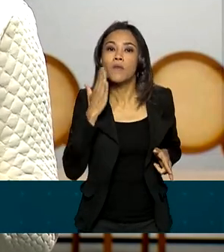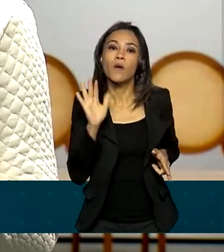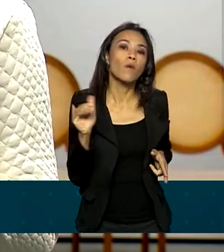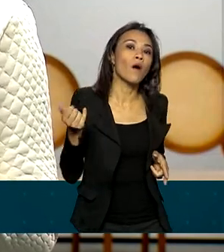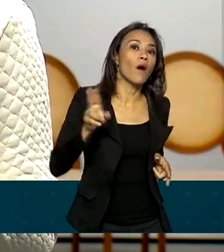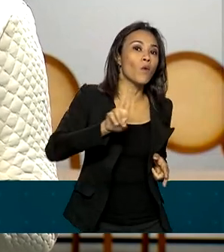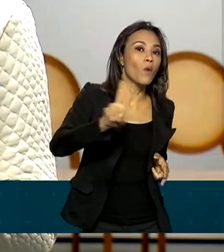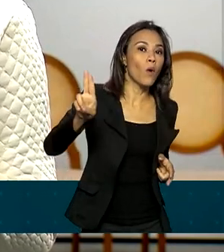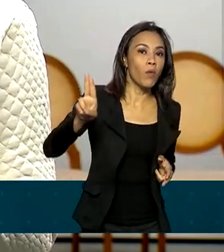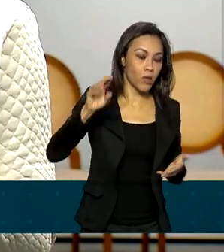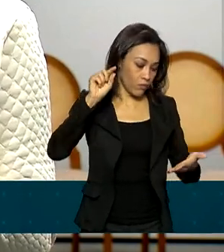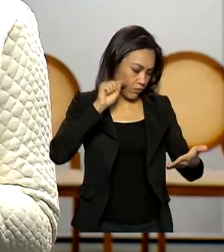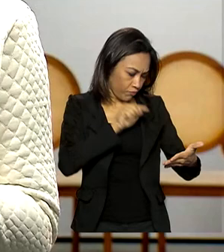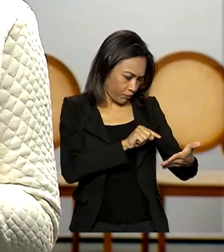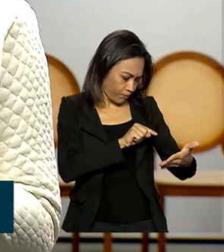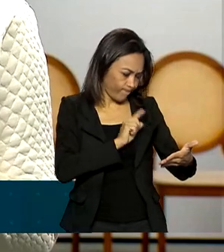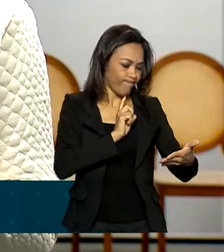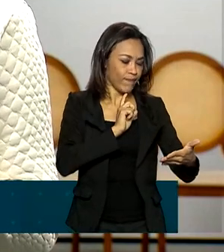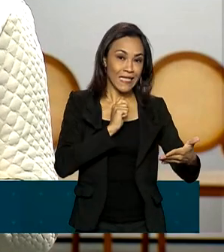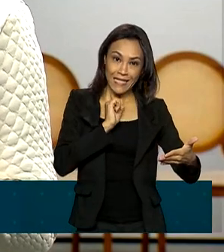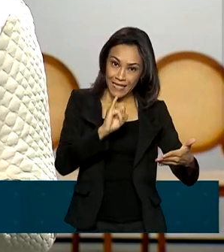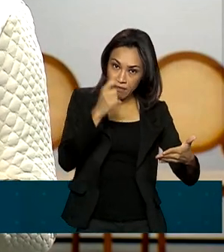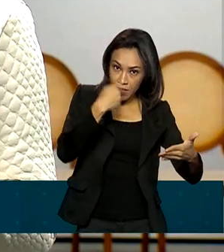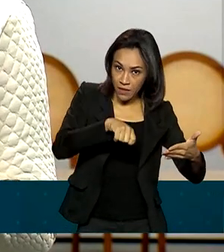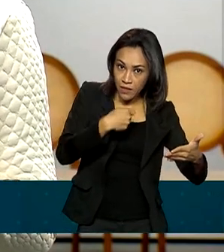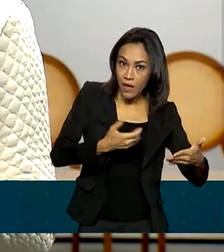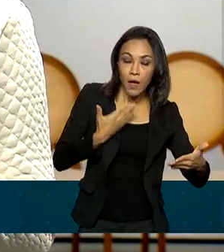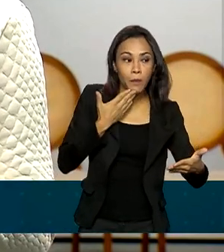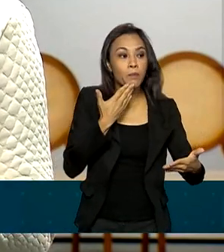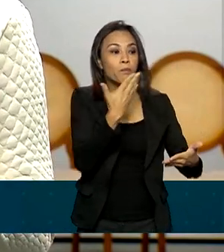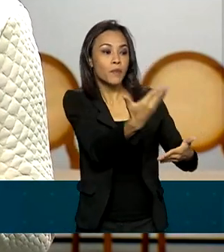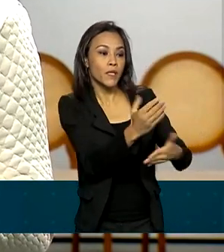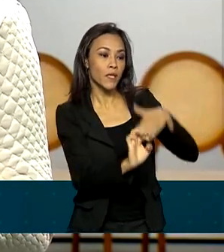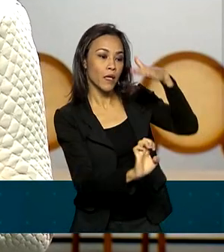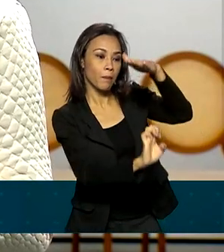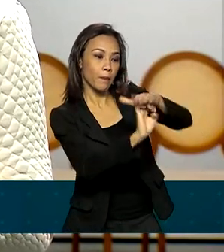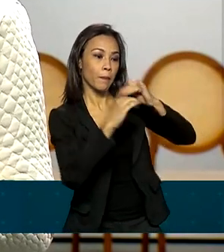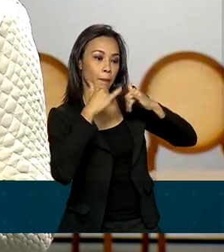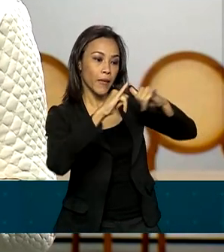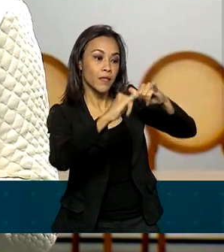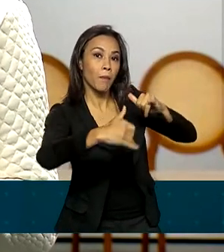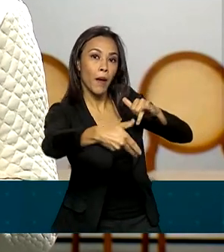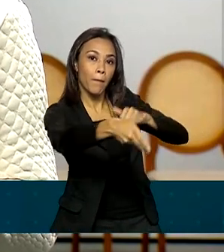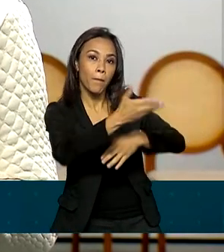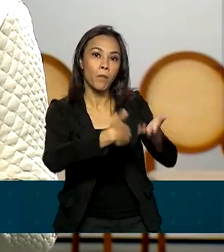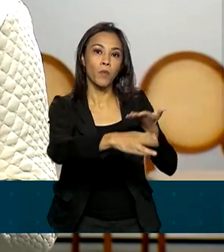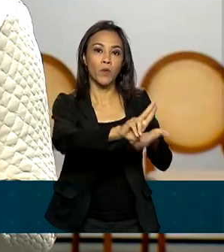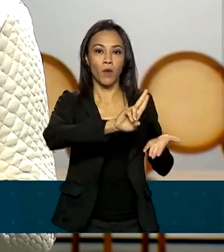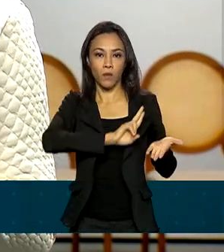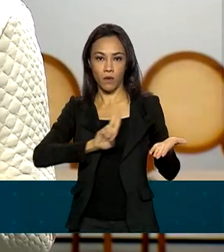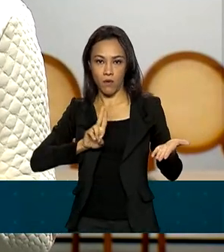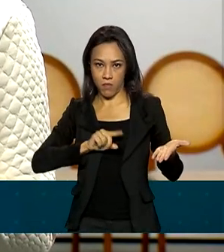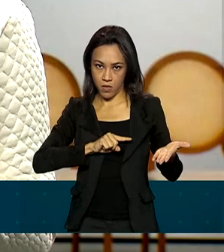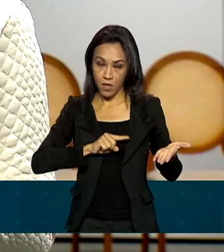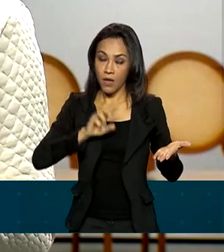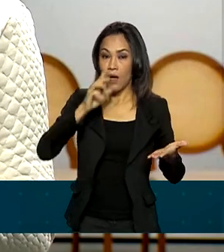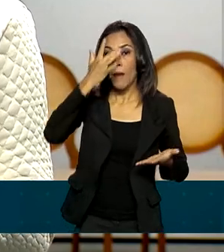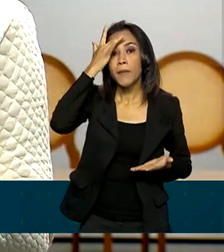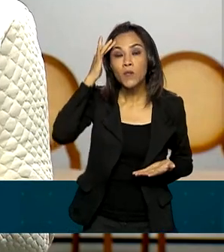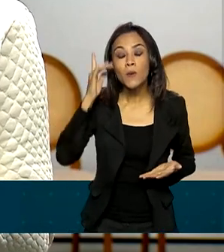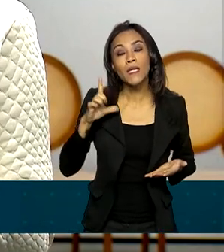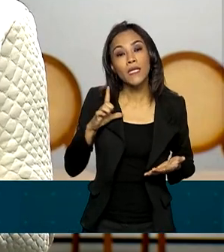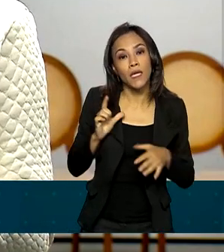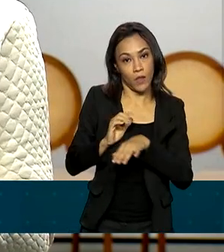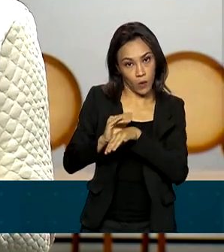aparece lá na fatura e, se precisar, pedir à distribuidora de energia para fazer a alteração. No caso das pessoas com doença que